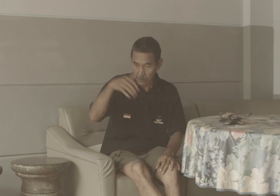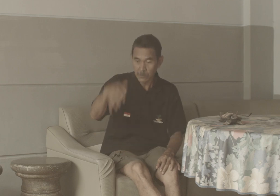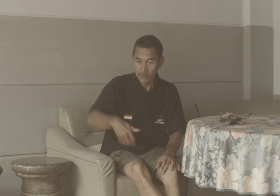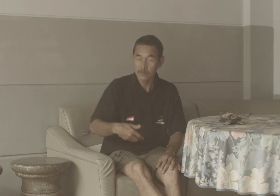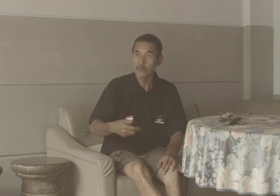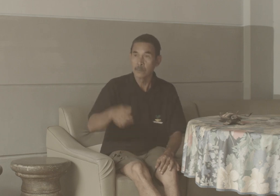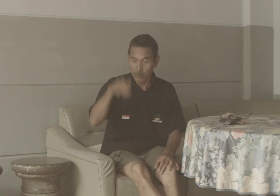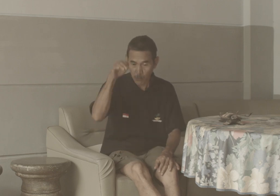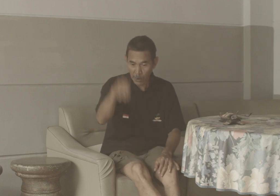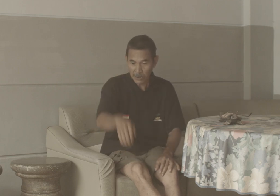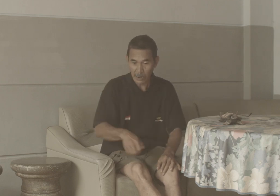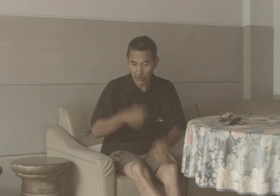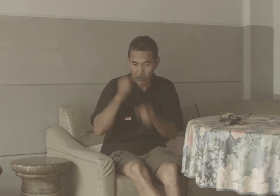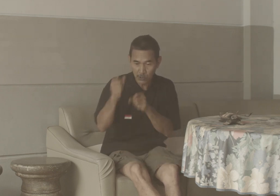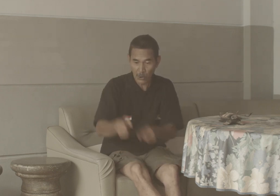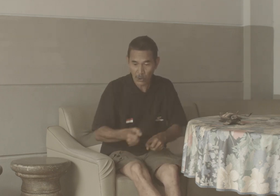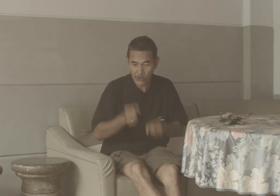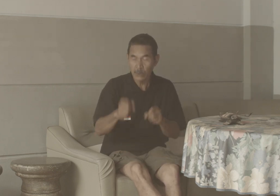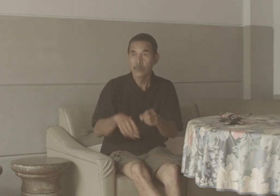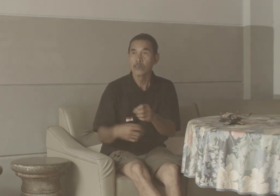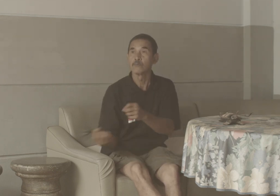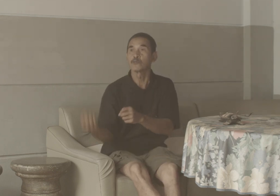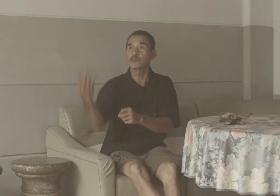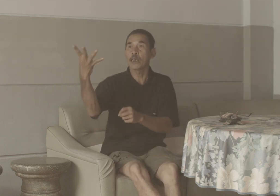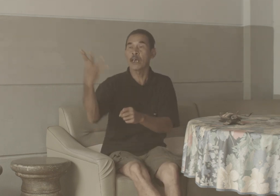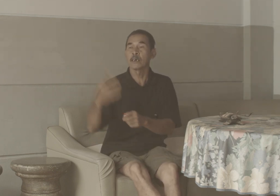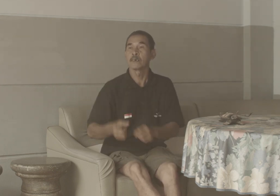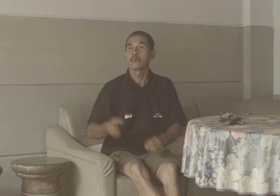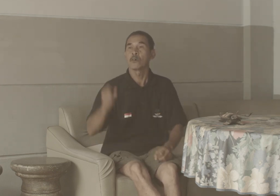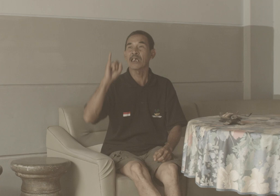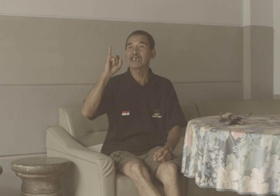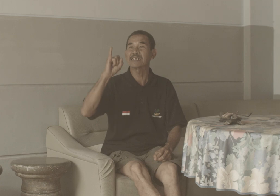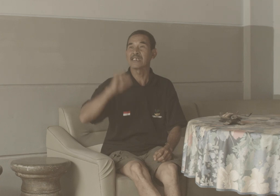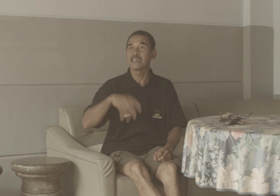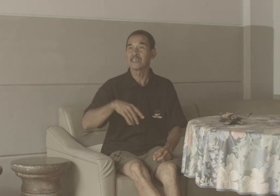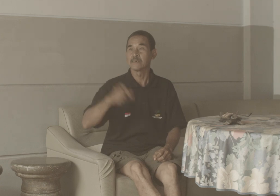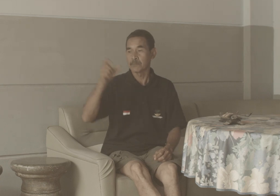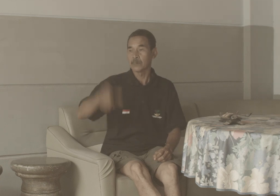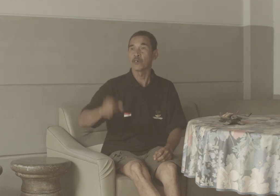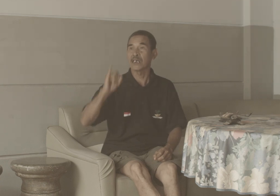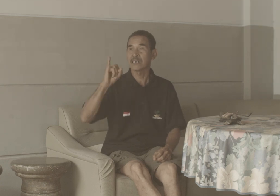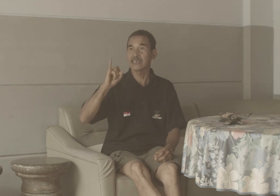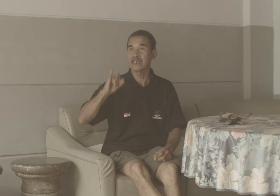Mokar Tanah Muncul Orang Kecil Orang Kecil